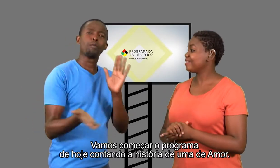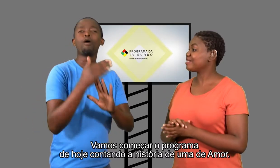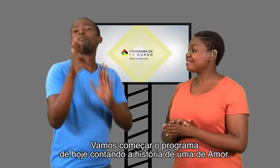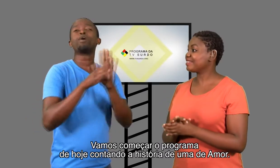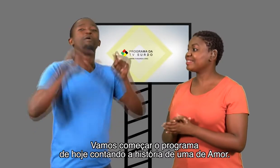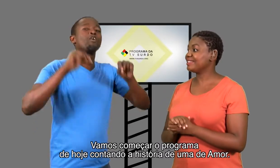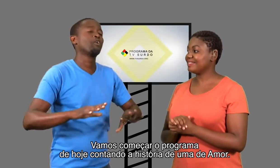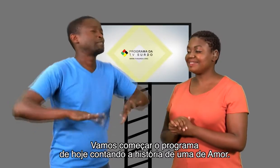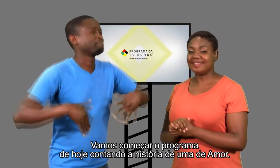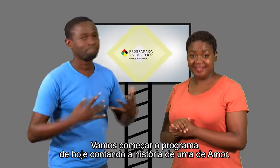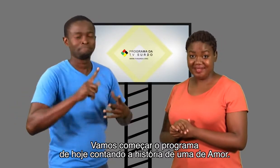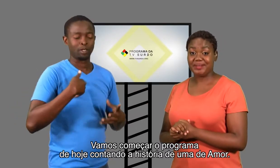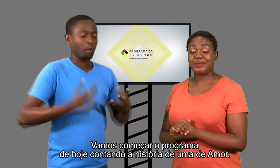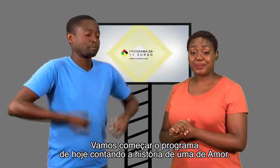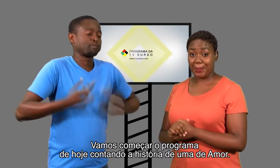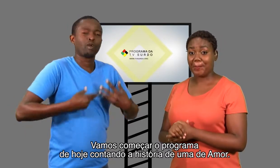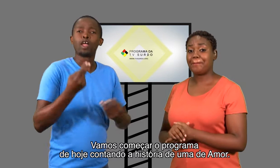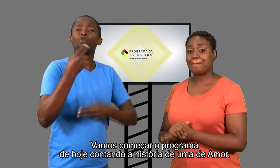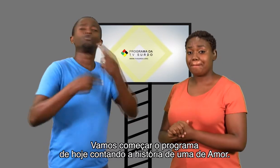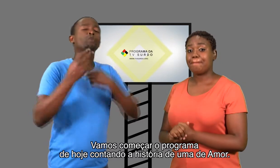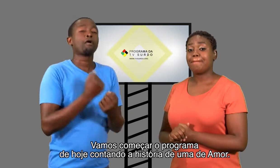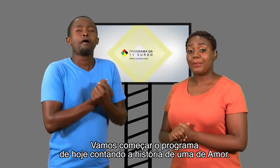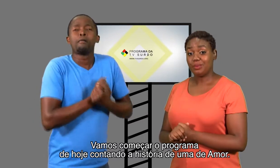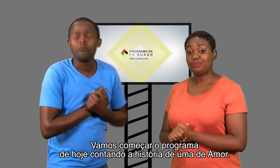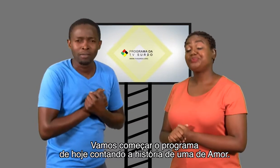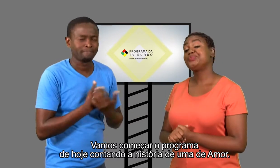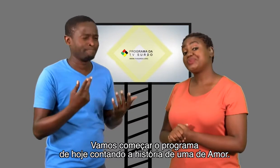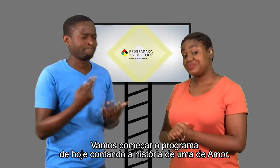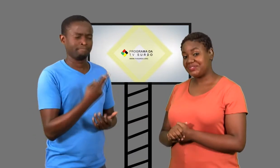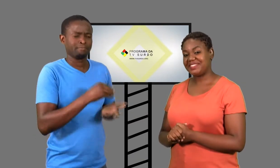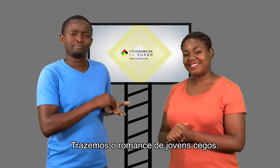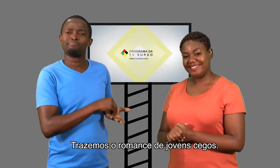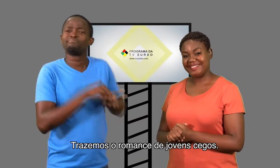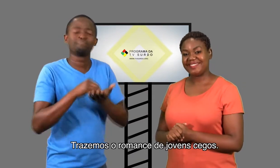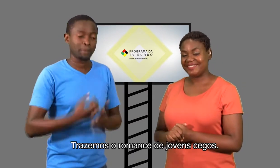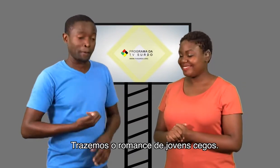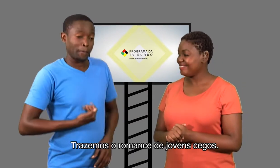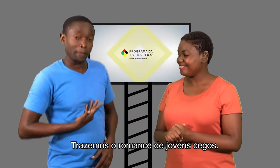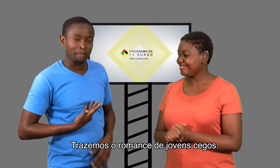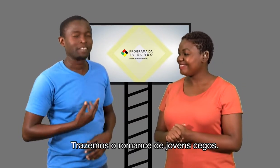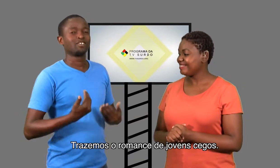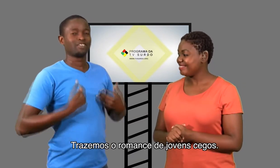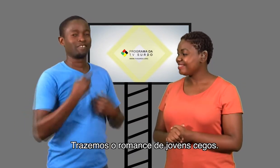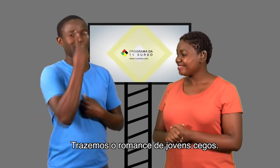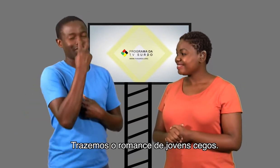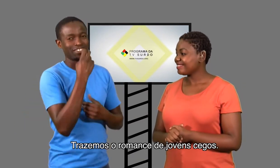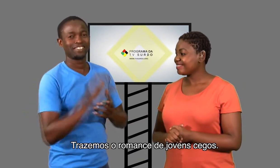Vamos começar o programa de hoje contando histórias de amor. Trazemos o romance de jovens cegos.